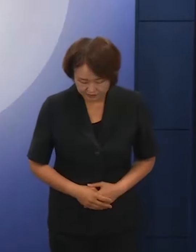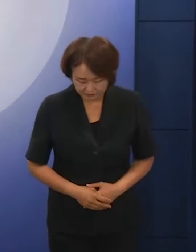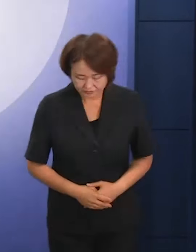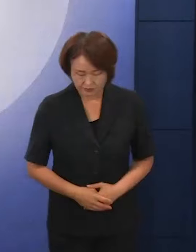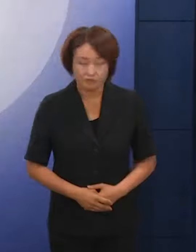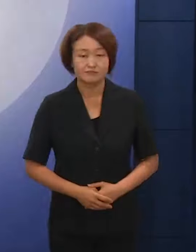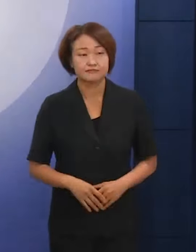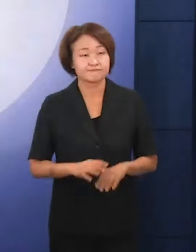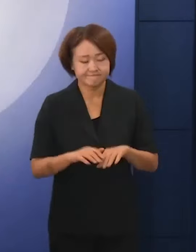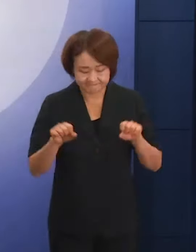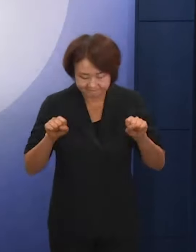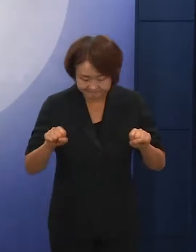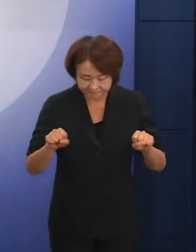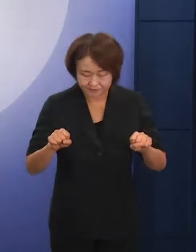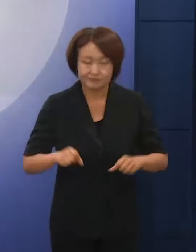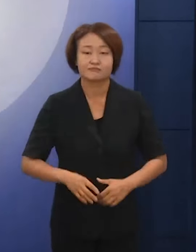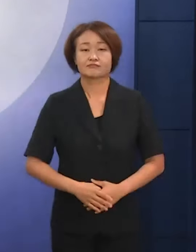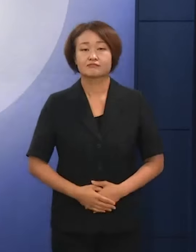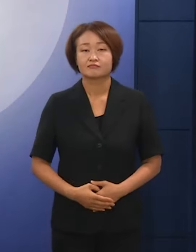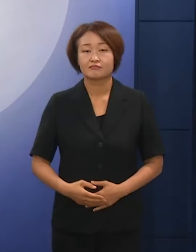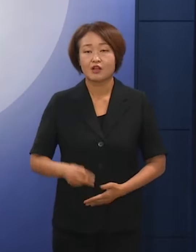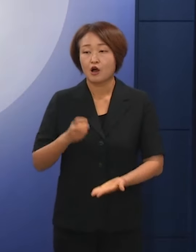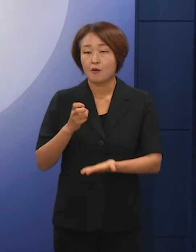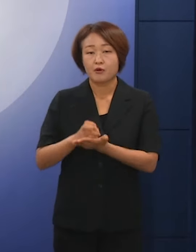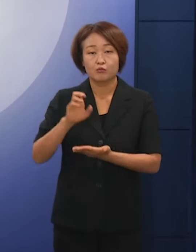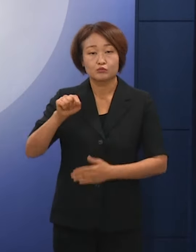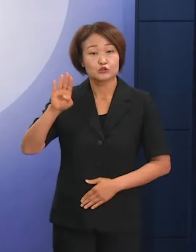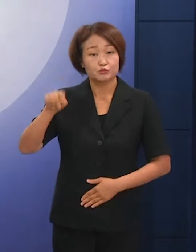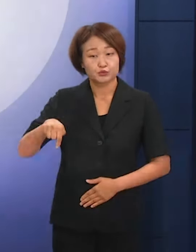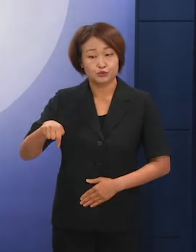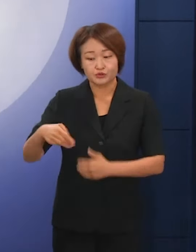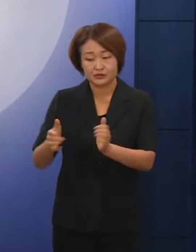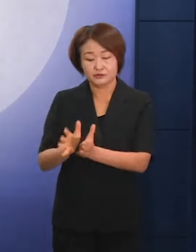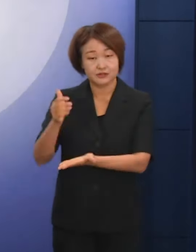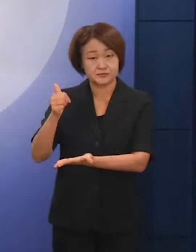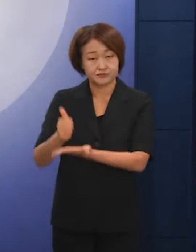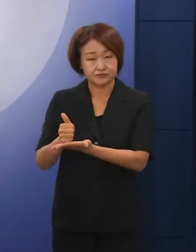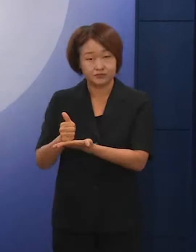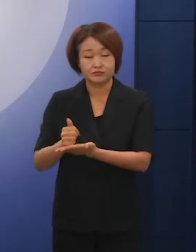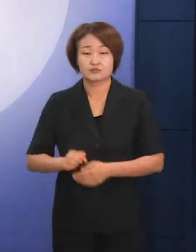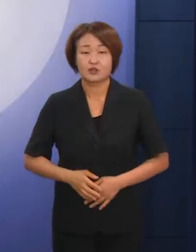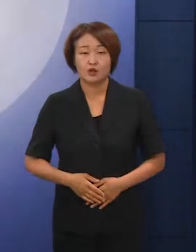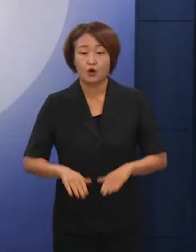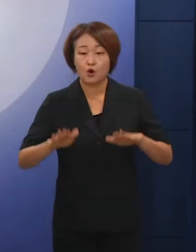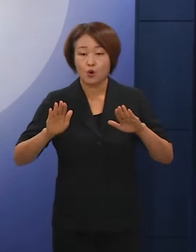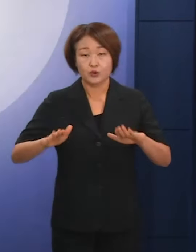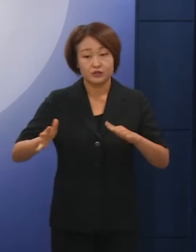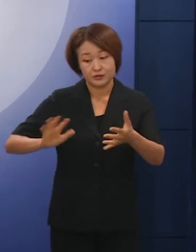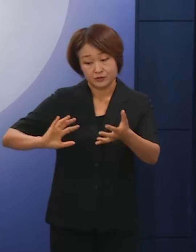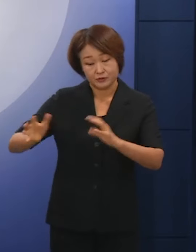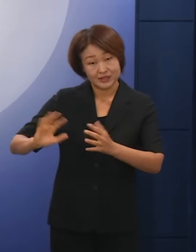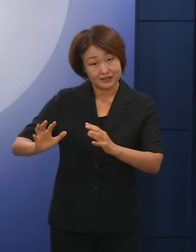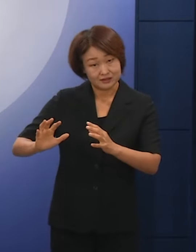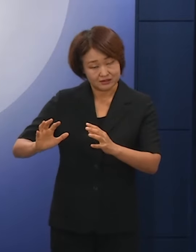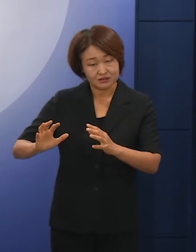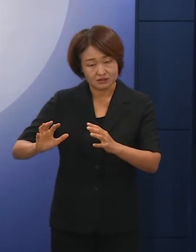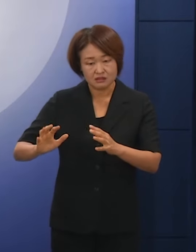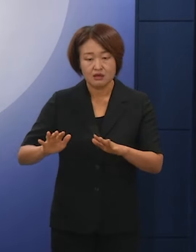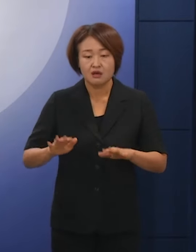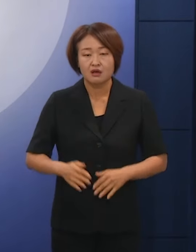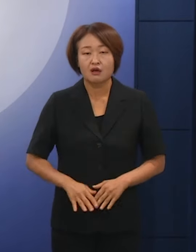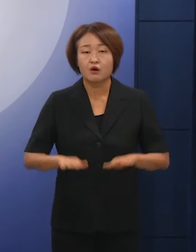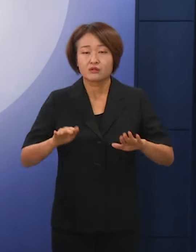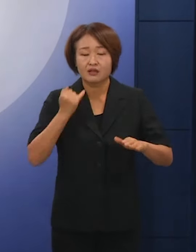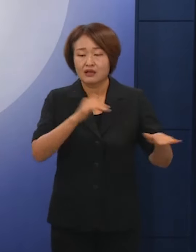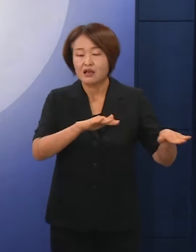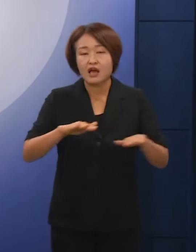안녕하십니까. 법무부 장관입니다. 법무부는 오늘 국무회의에서 순직 해병